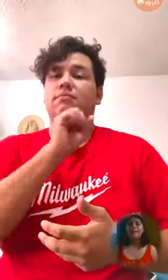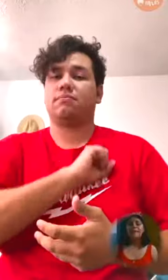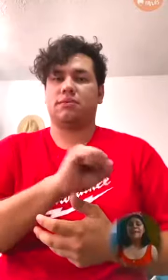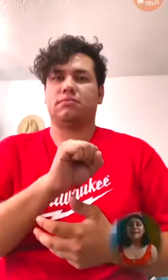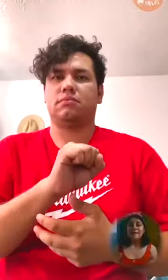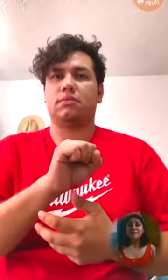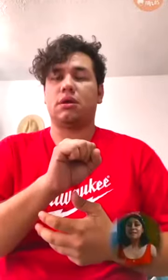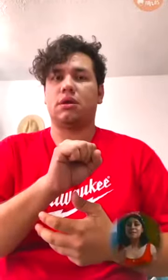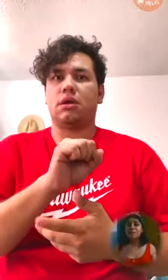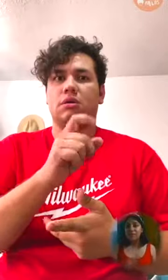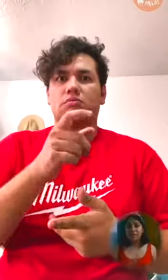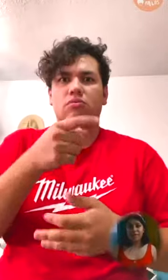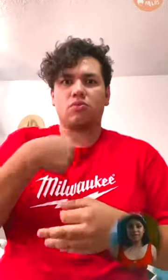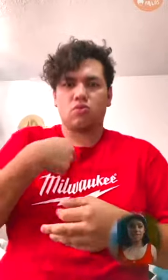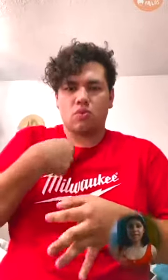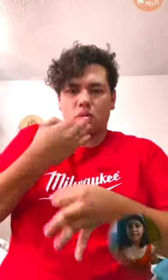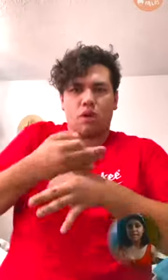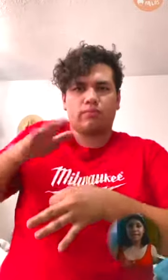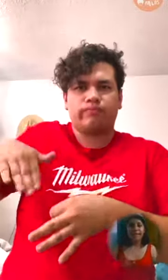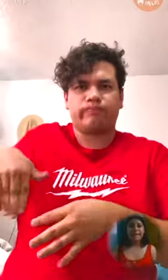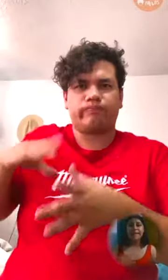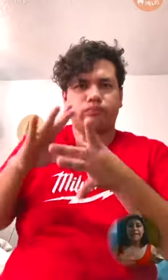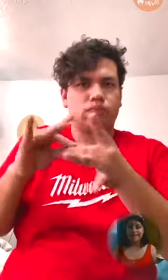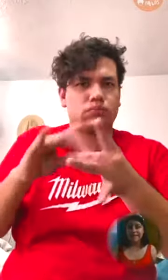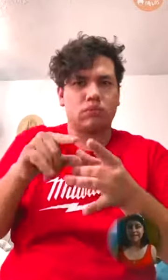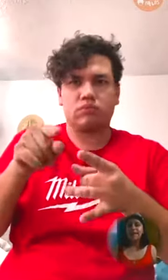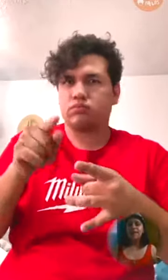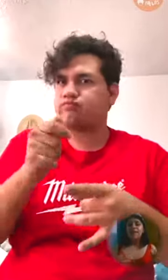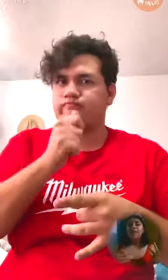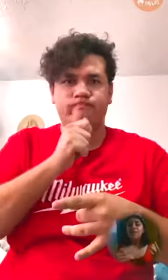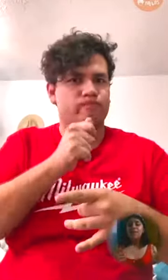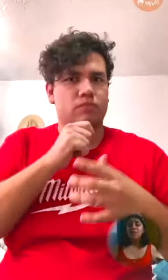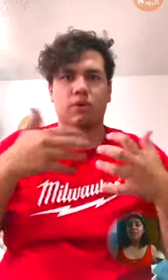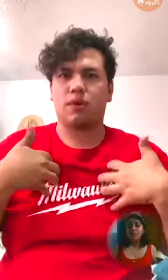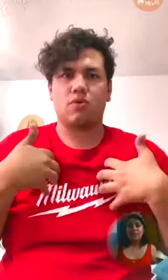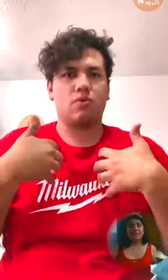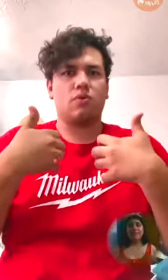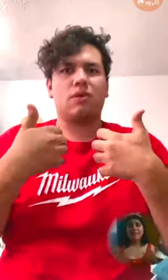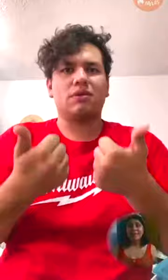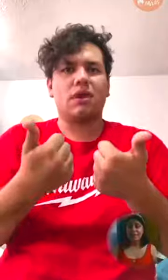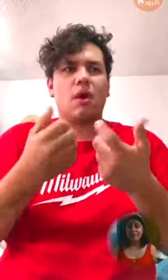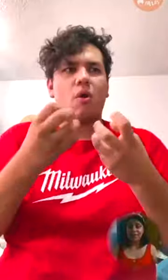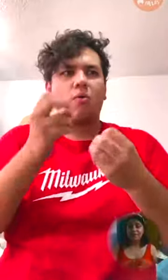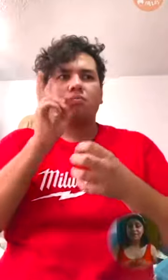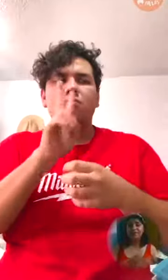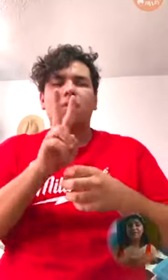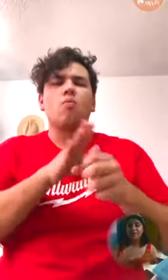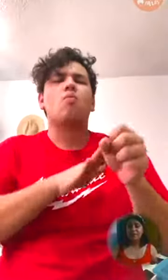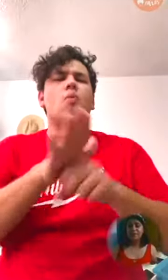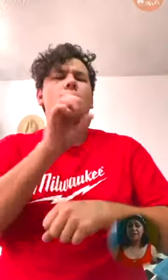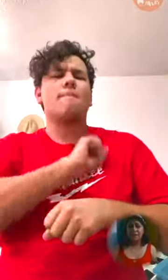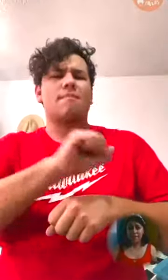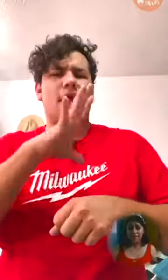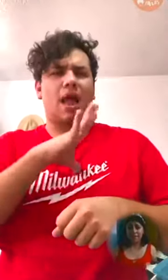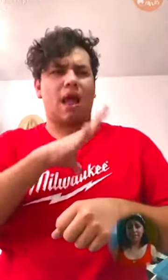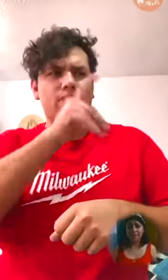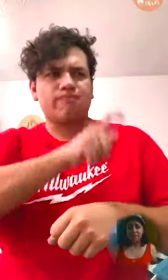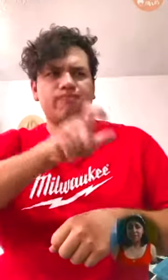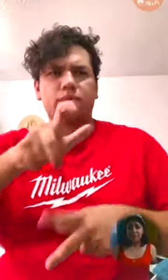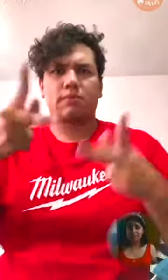Y si después de lo que te acabo de leer y decirte. No logras entender o dimensionar la gravedad del asunto,